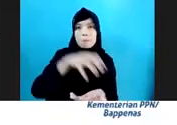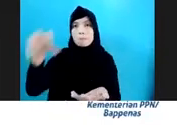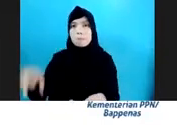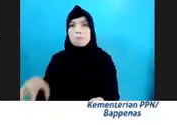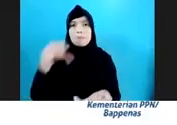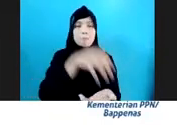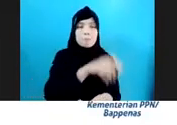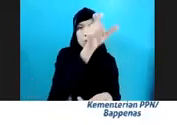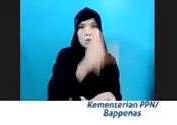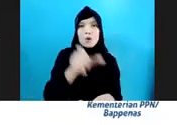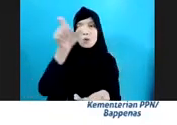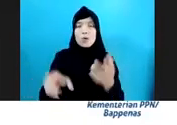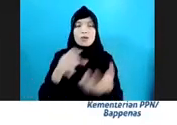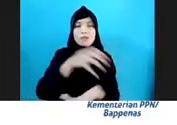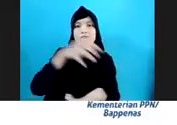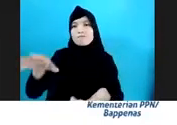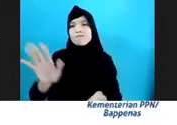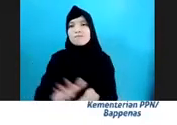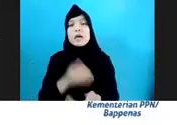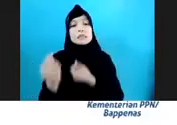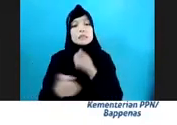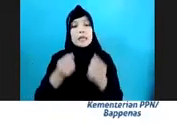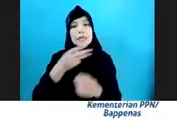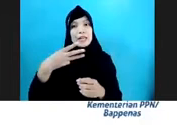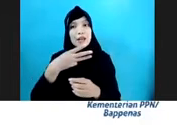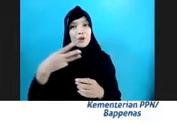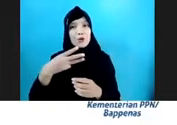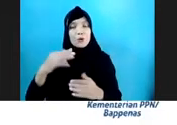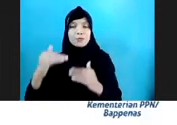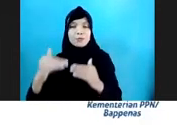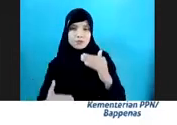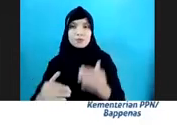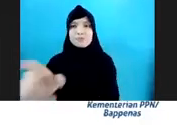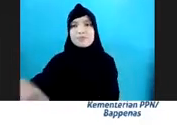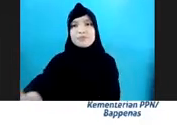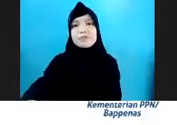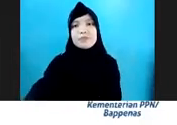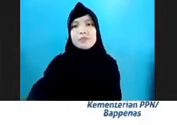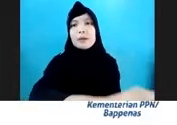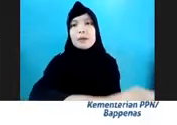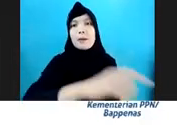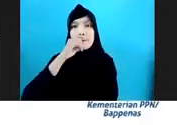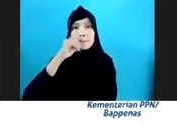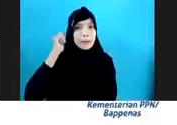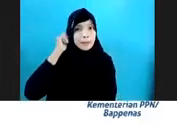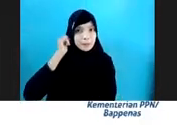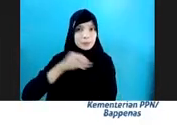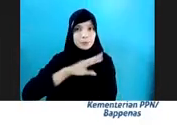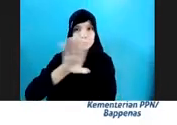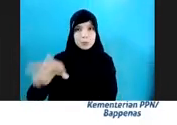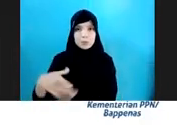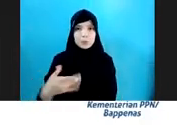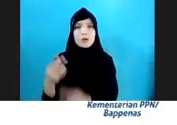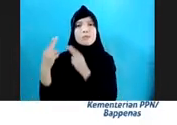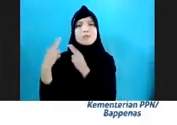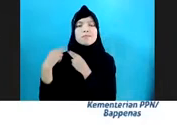-orang Sehingga kegiatan ekonomi juga menurun Nah Bapak dan Ibu Oleh sebab itu PR kita tambah banyak